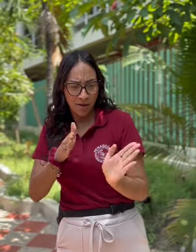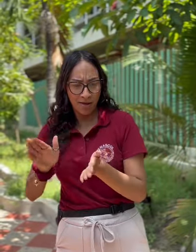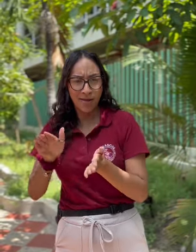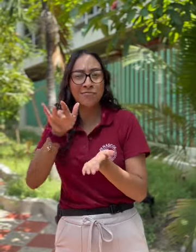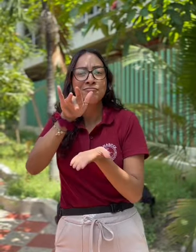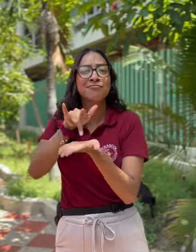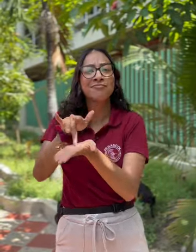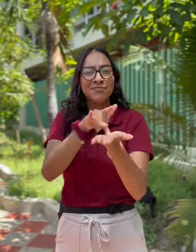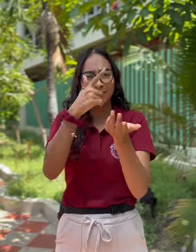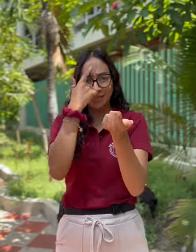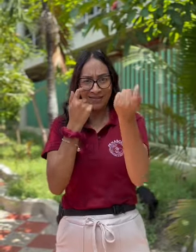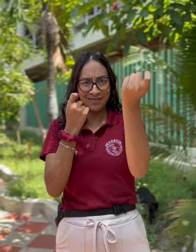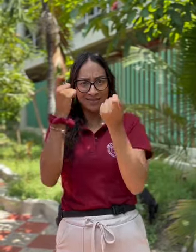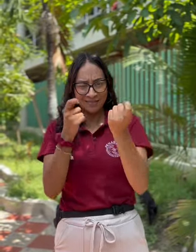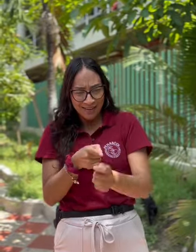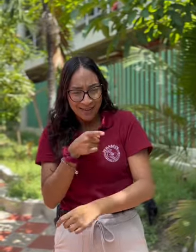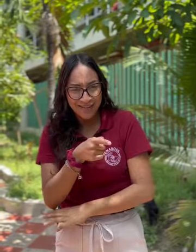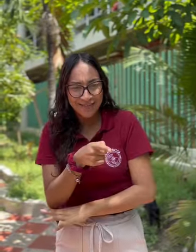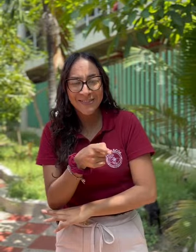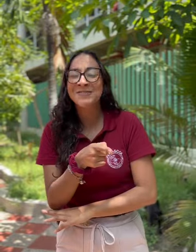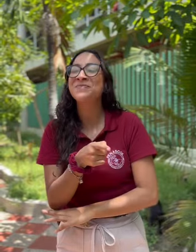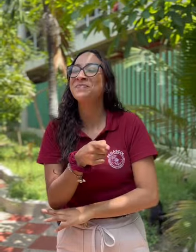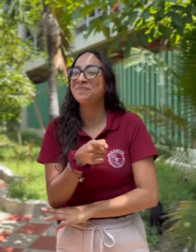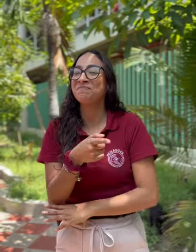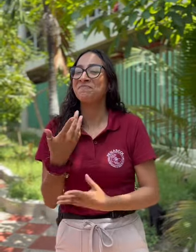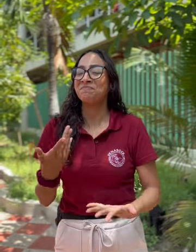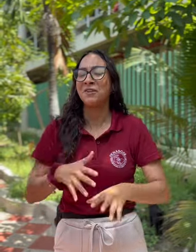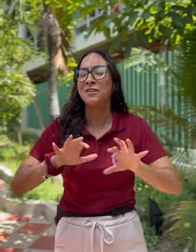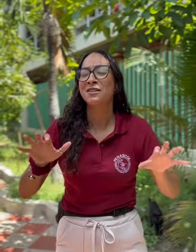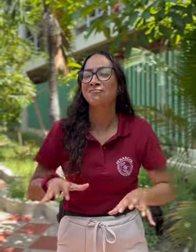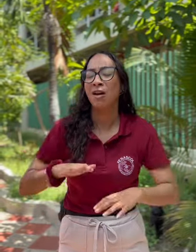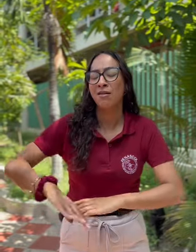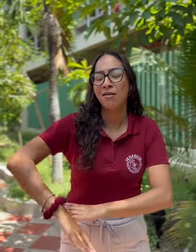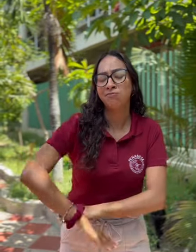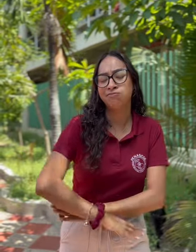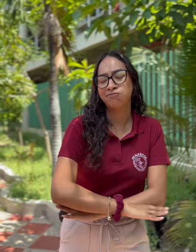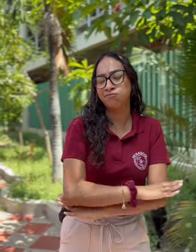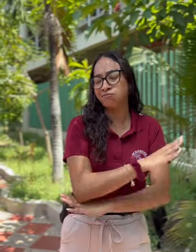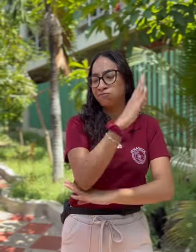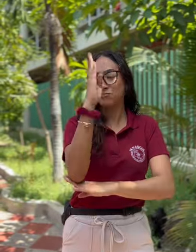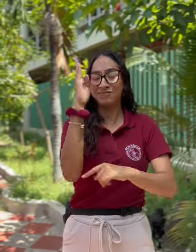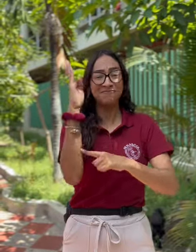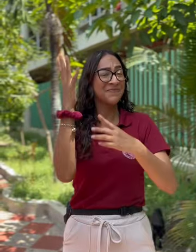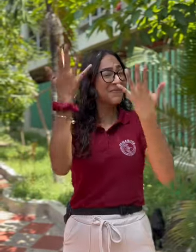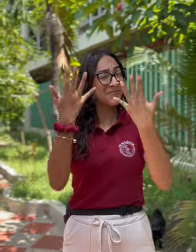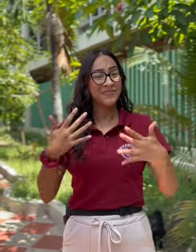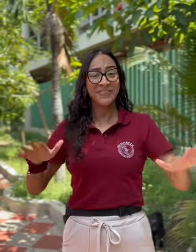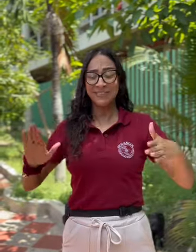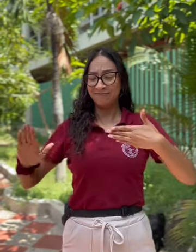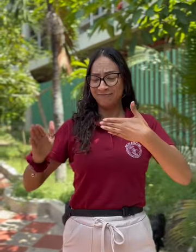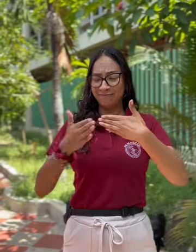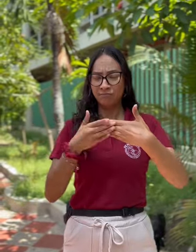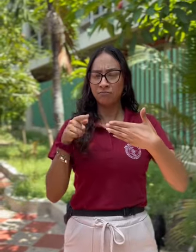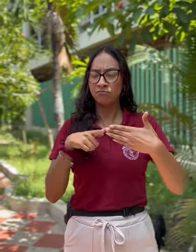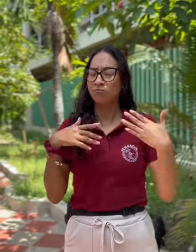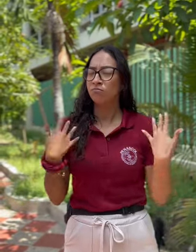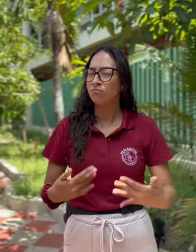actividad culminó al mediodía y cabe resaltar algunos puntos de suma